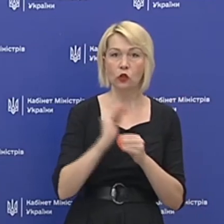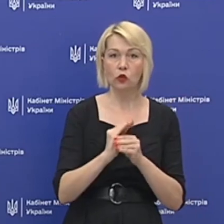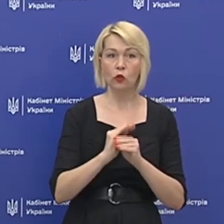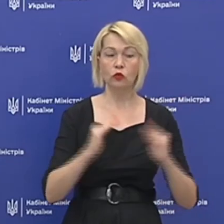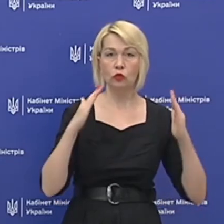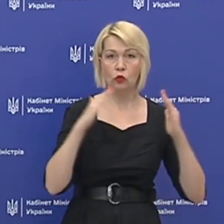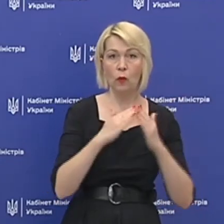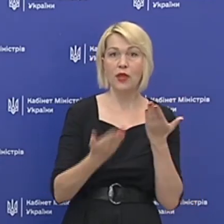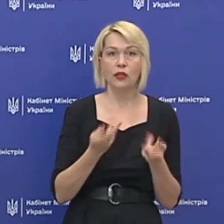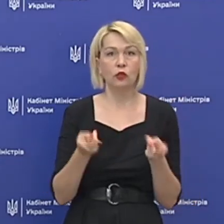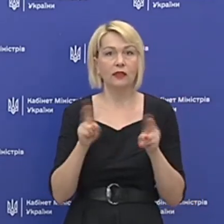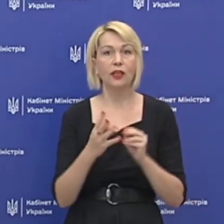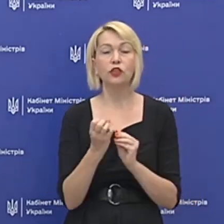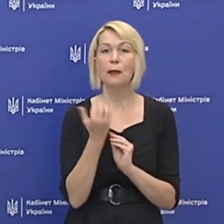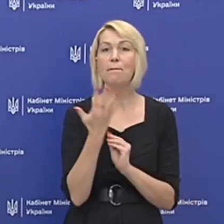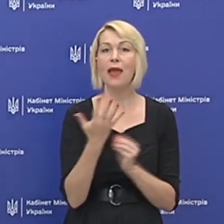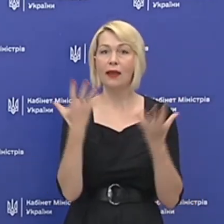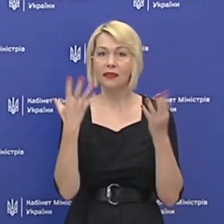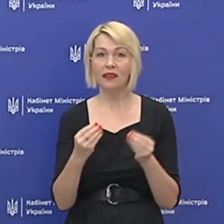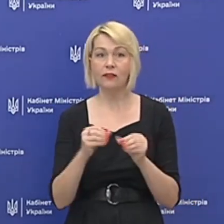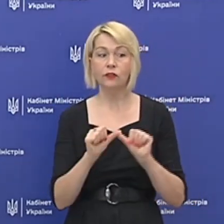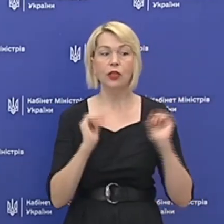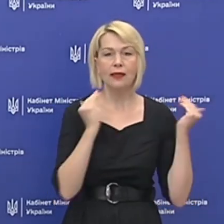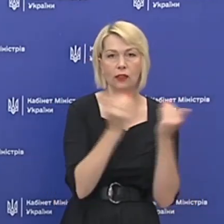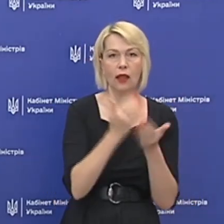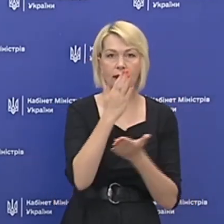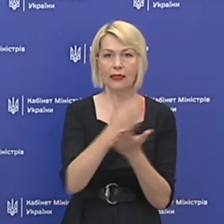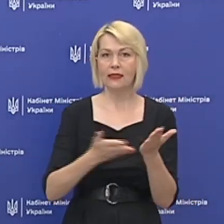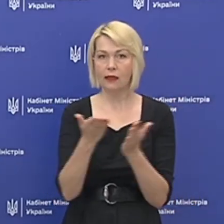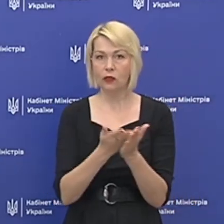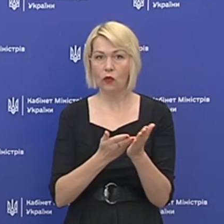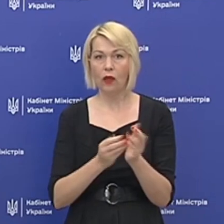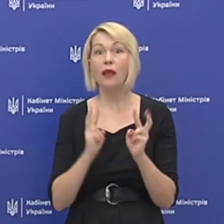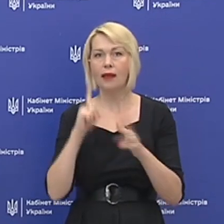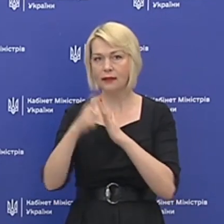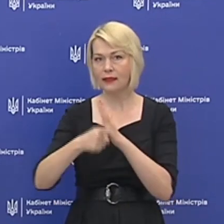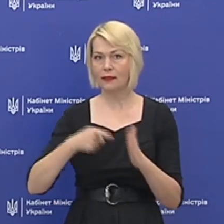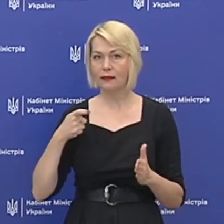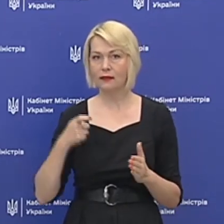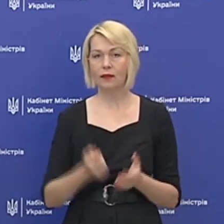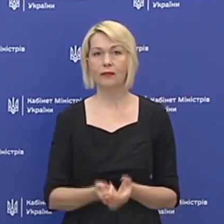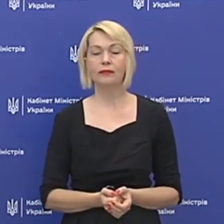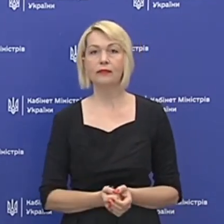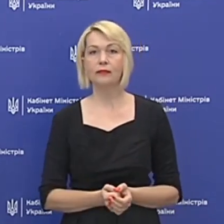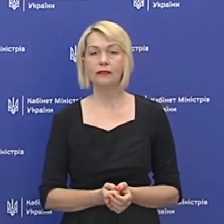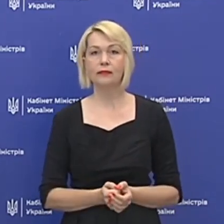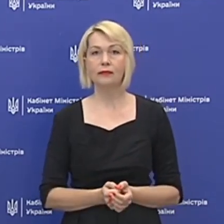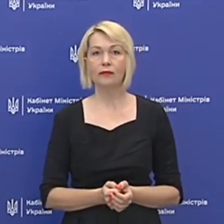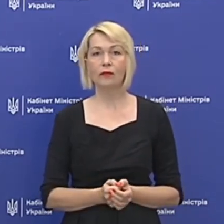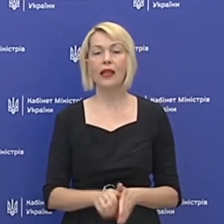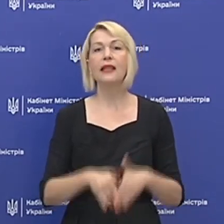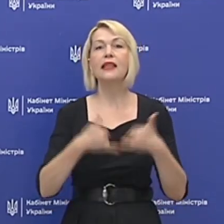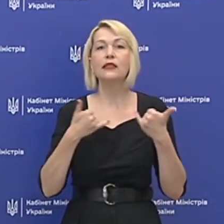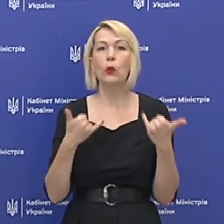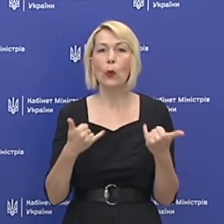вдома, якщо залишилось ще 5 днів? Чи ізоляція скасовується і як їм про це дізнатися? На